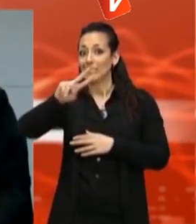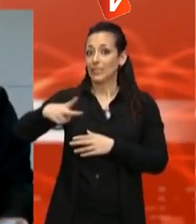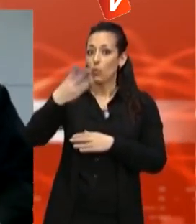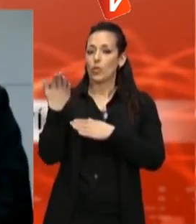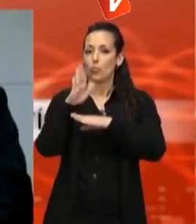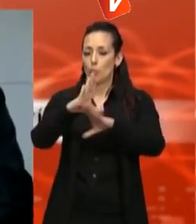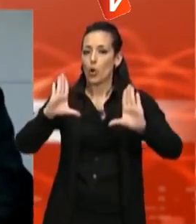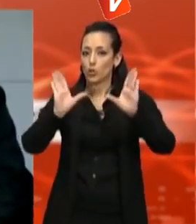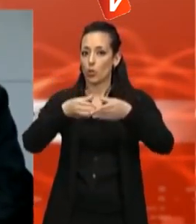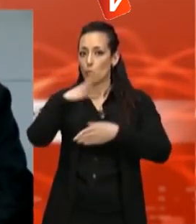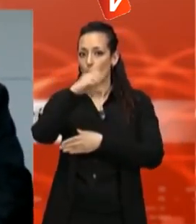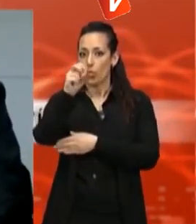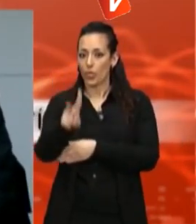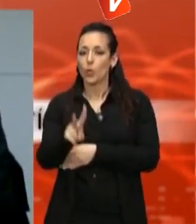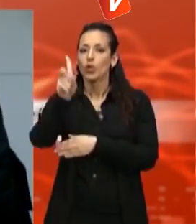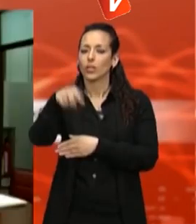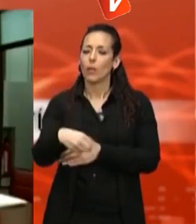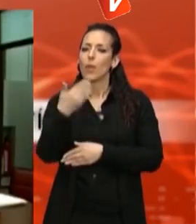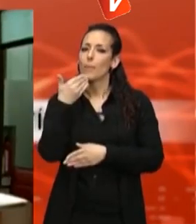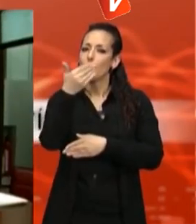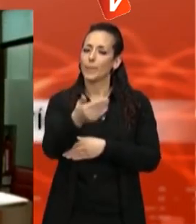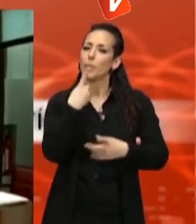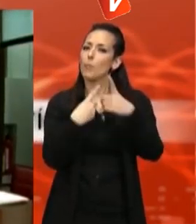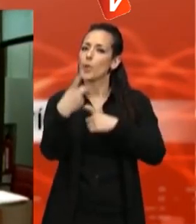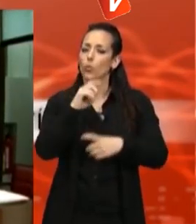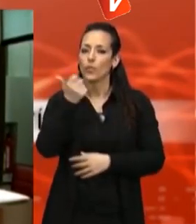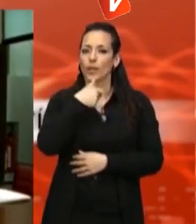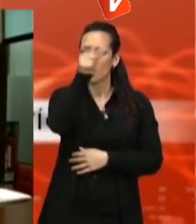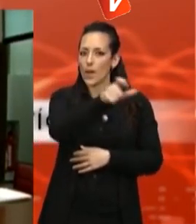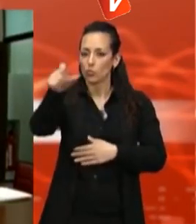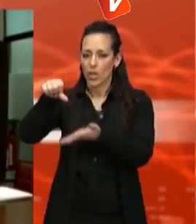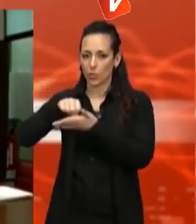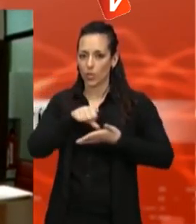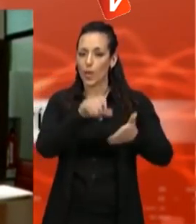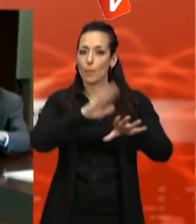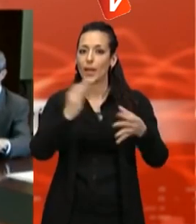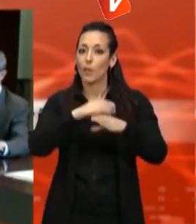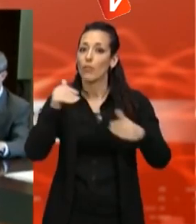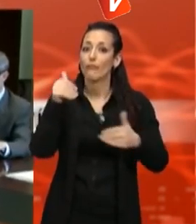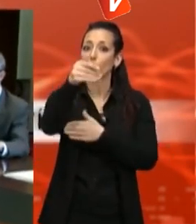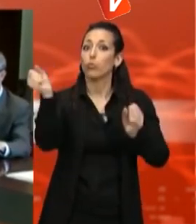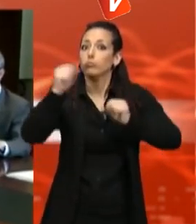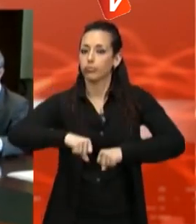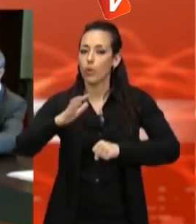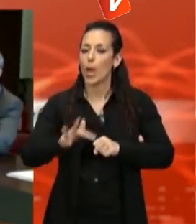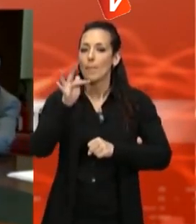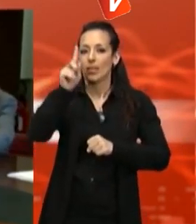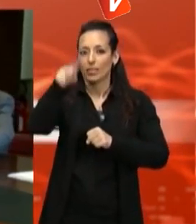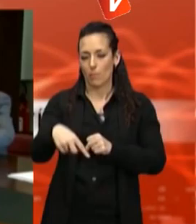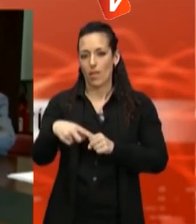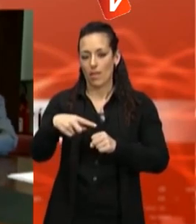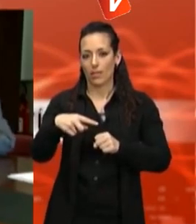voluntat de celebració d'una consulta a la ciutadania catalana per decidir el seu futur i instar la Generalitat a iniciar el diàleg amb el govern de l'Estat.